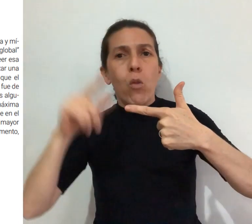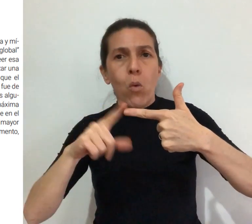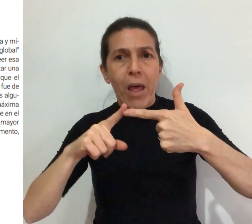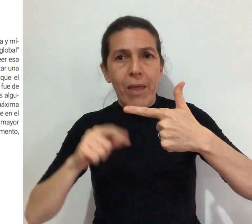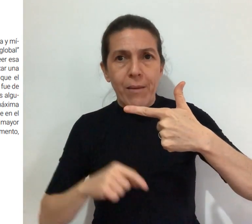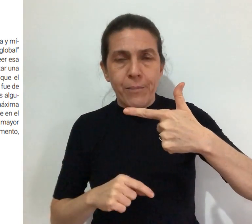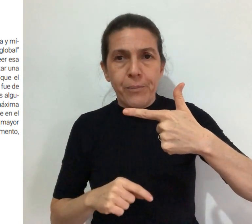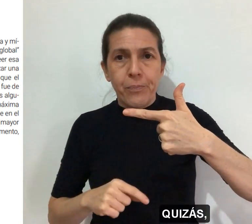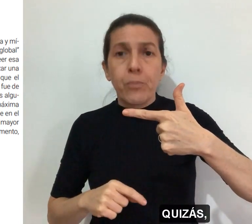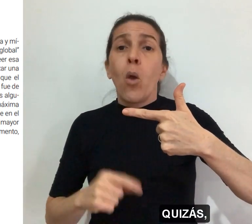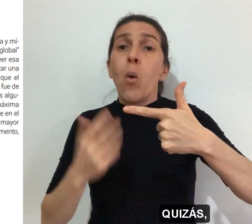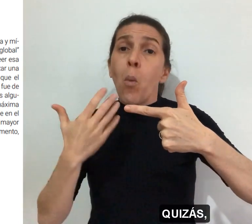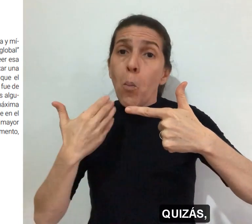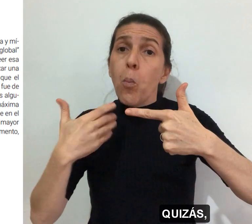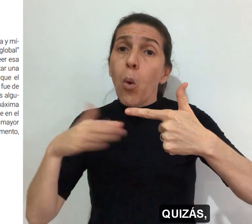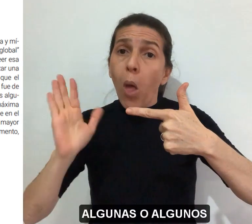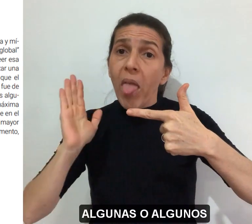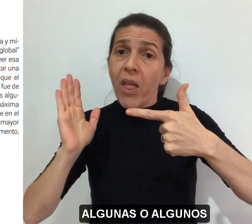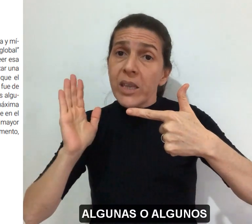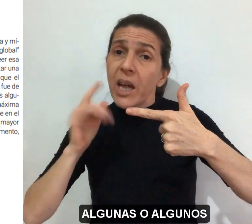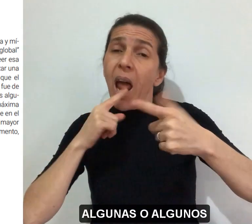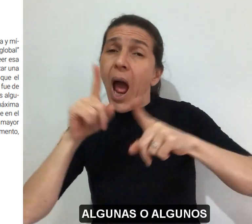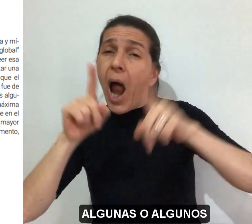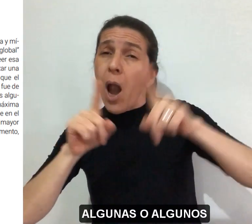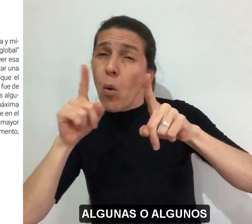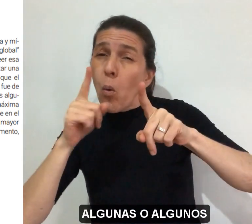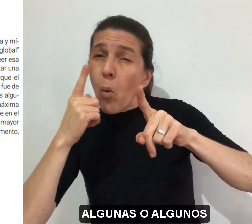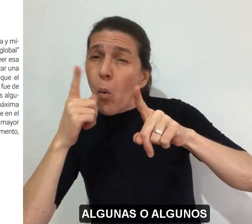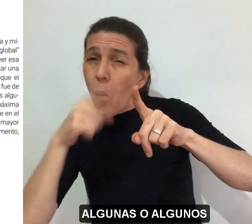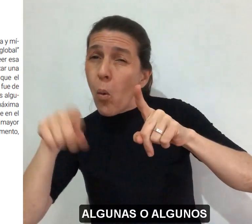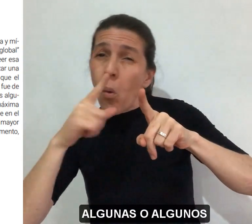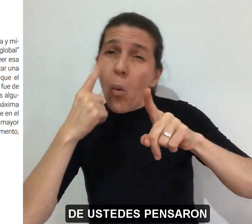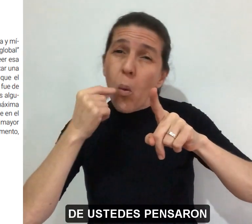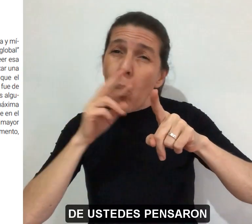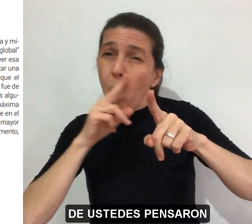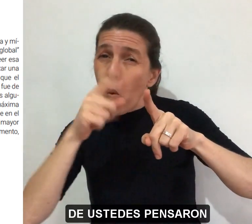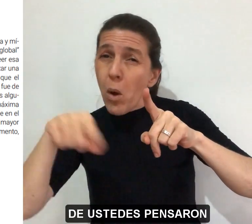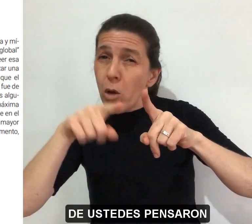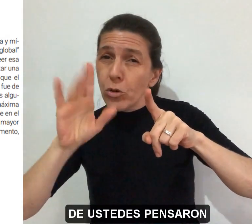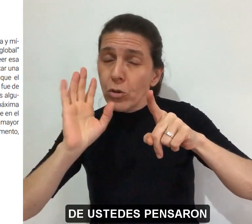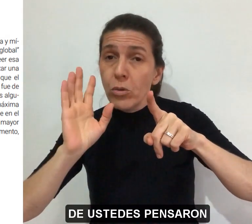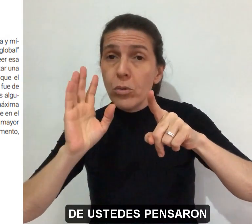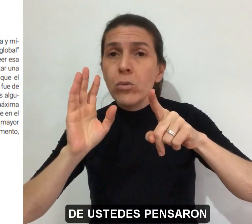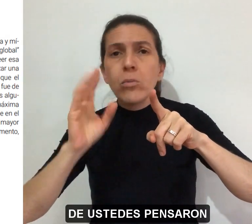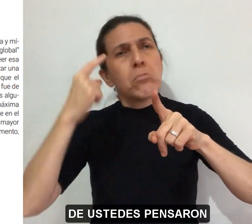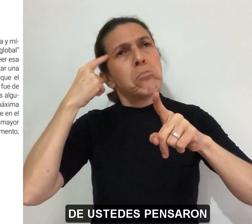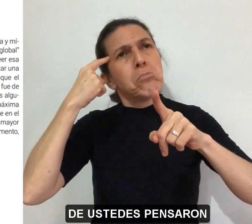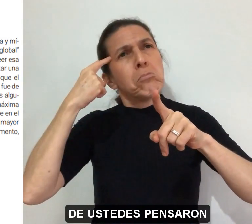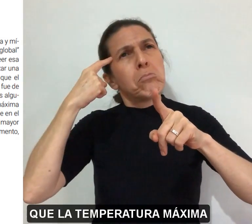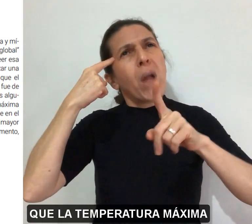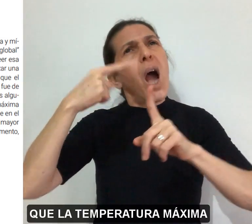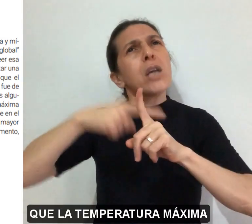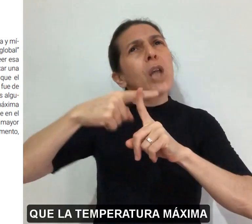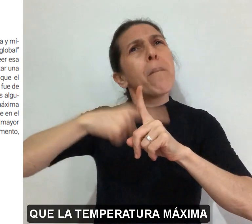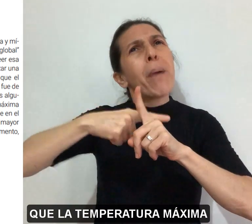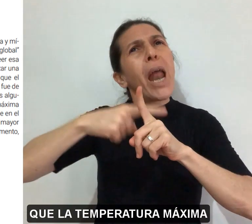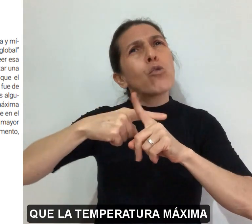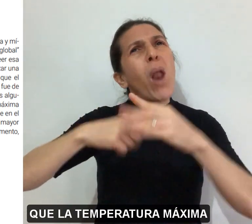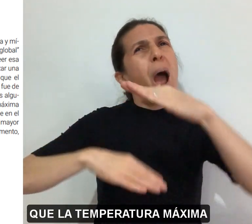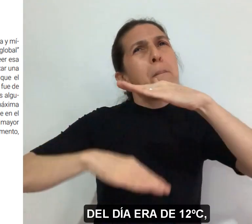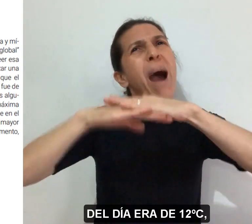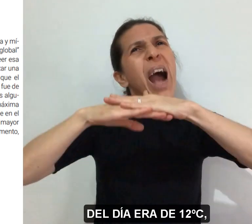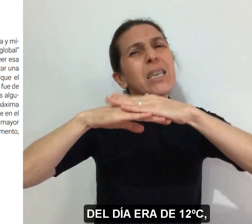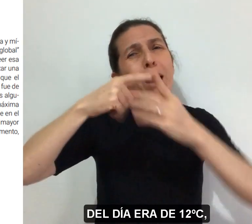mañana. Quizás algunas o algunos de ustedes pensaron que la